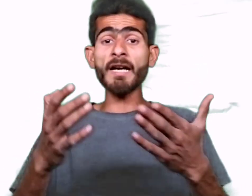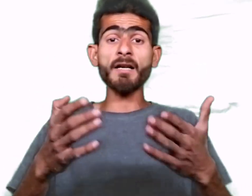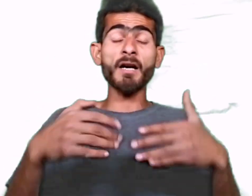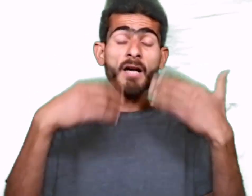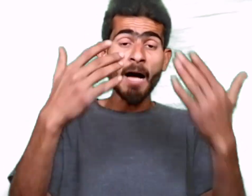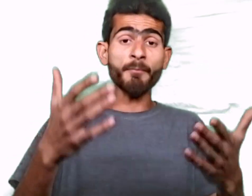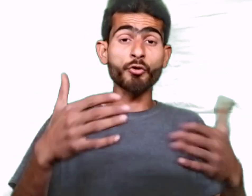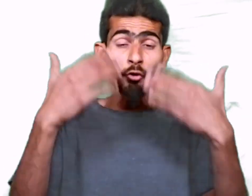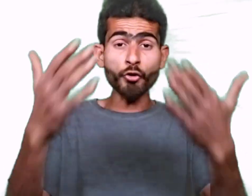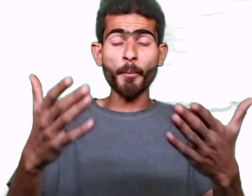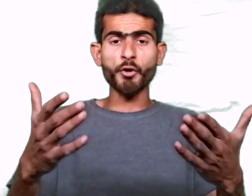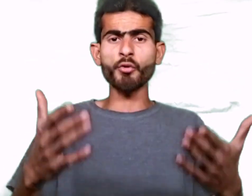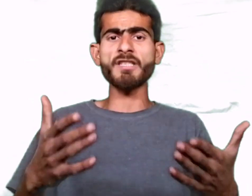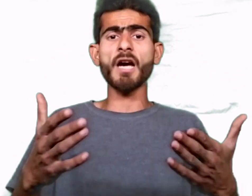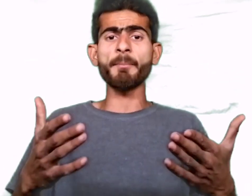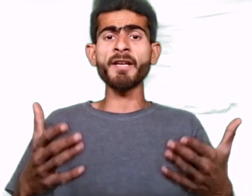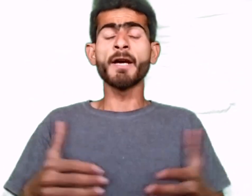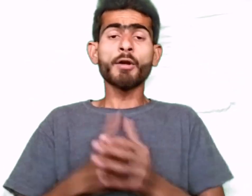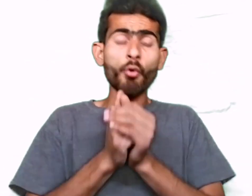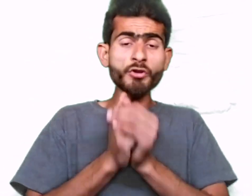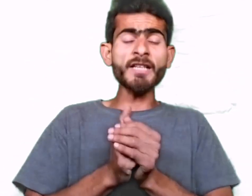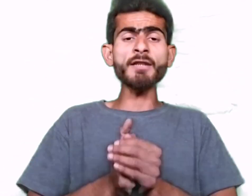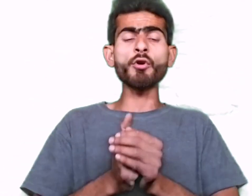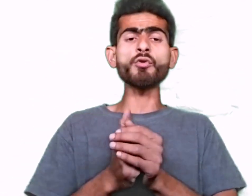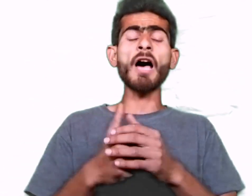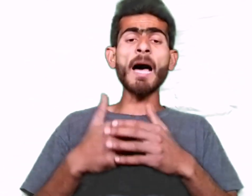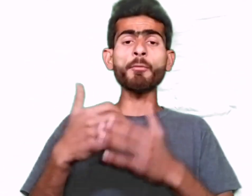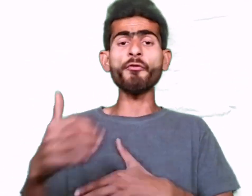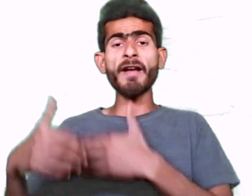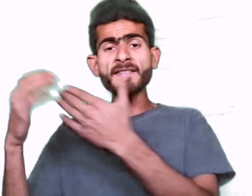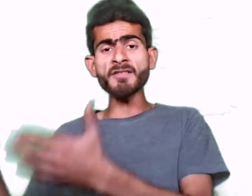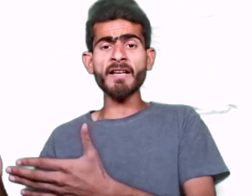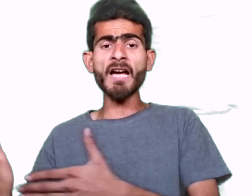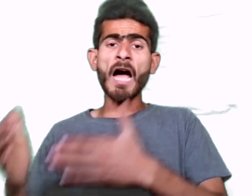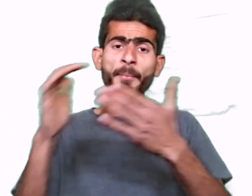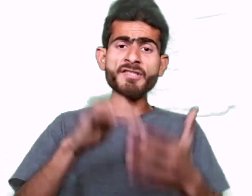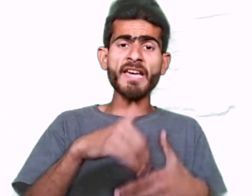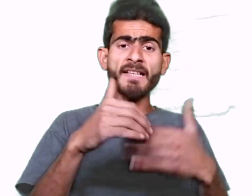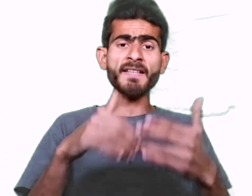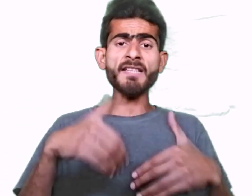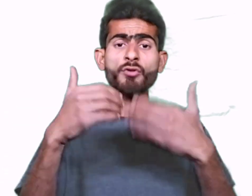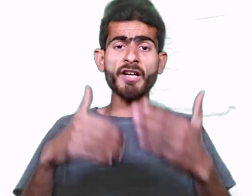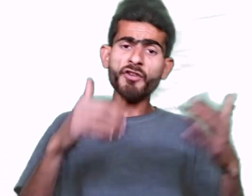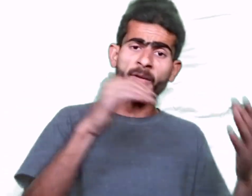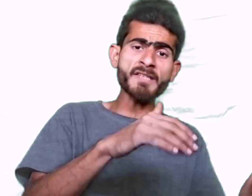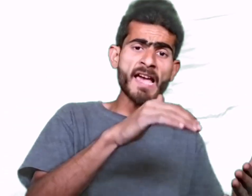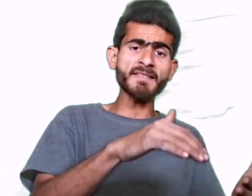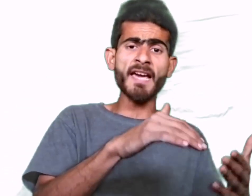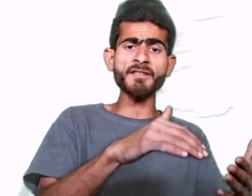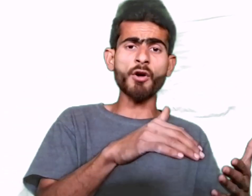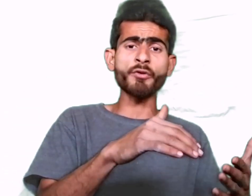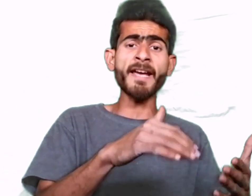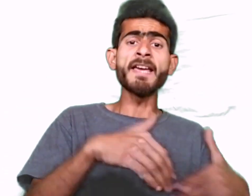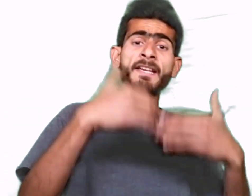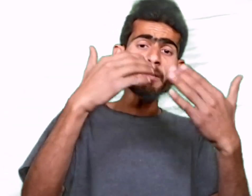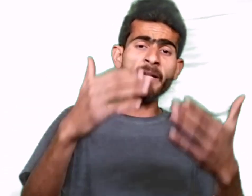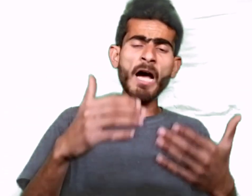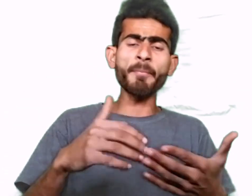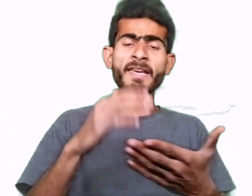کام نیو جوب شروع کیا آپ نے تو اس کے لیے دوستو آپ کو فرینچز والے آپ کے جیس کیس جو کسٹمر جیس کیس اکاؤنٹ ہے اس میں آپ